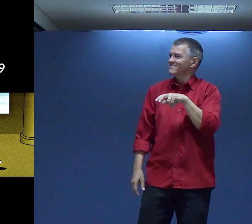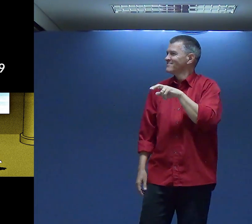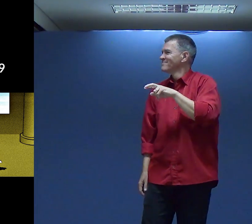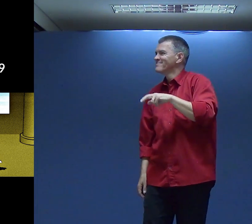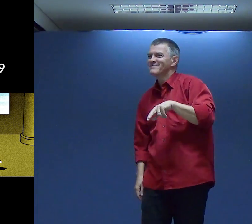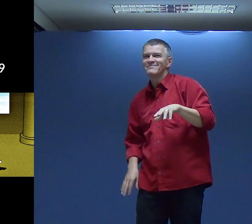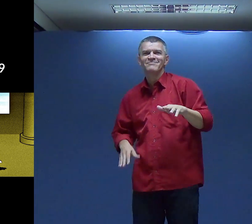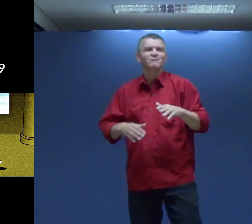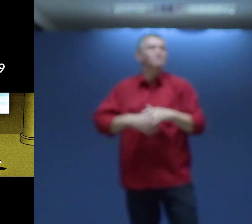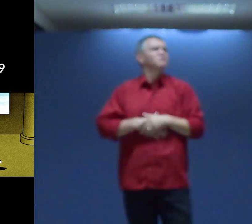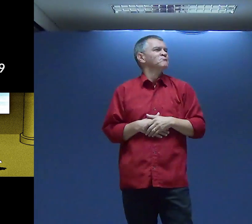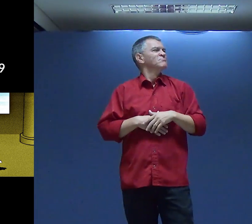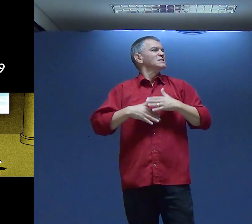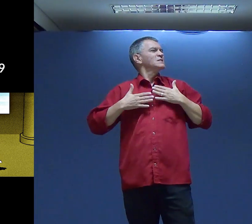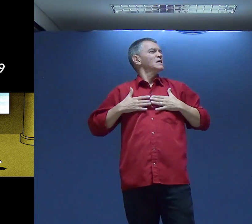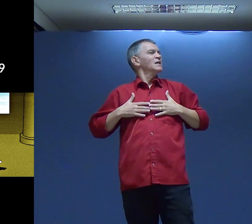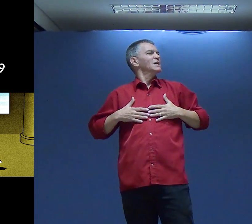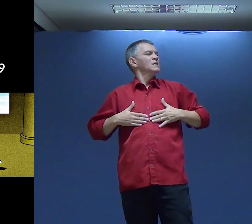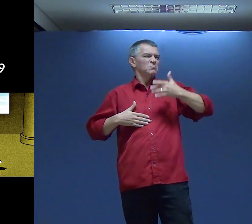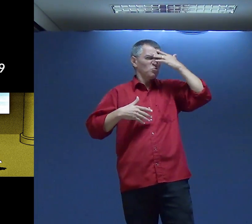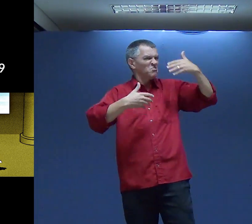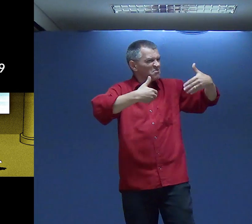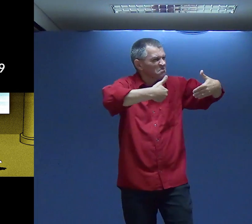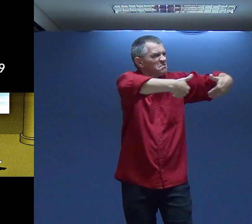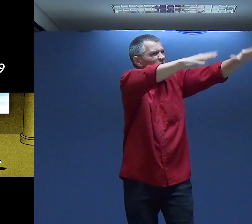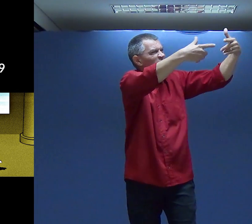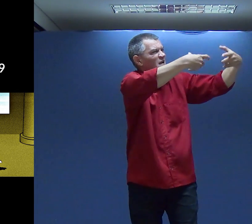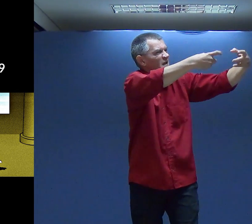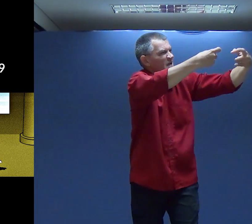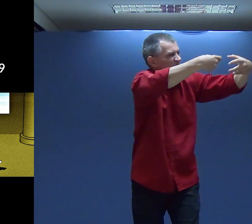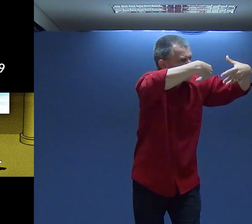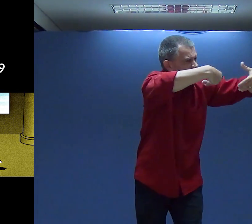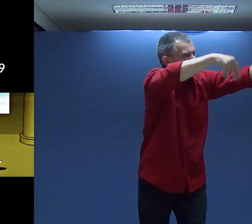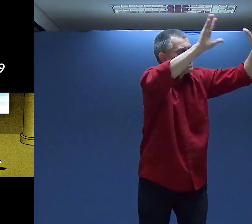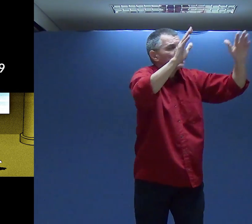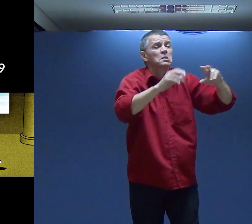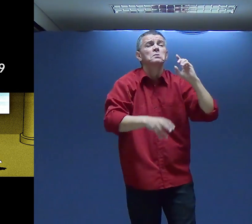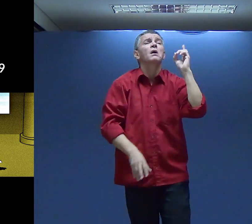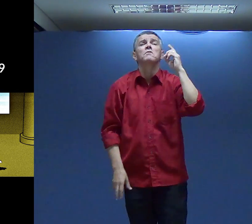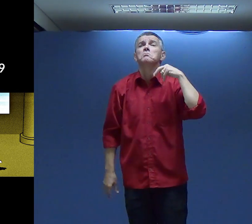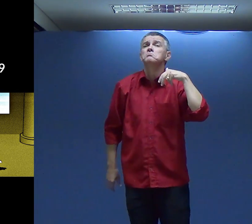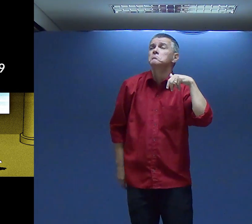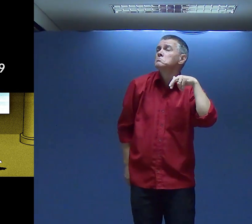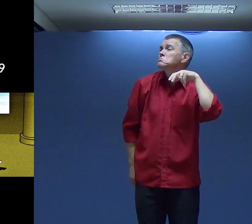Ele tornou-se rei Estava lá Sossegado